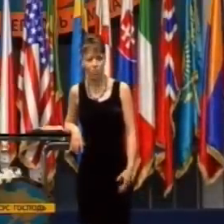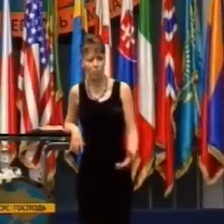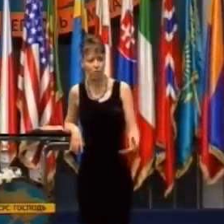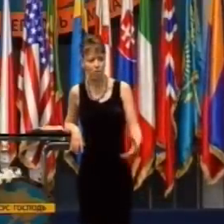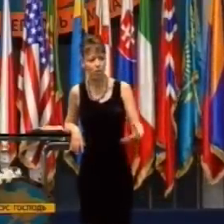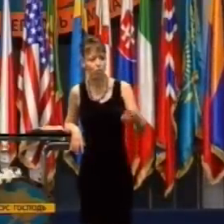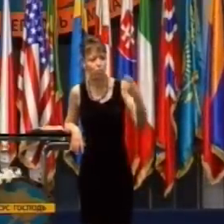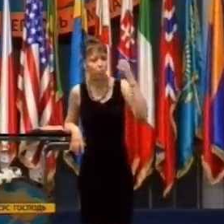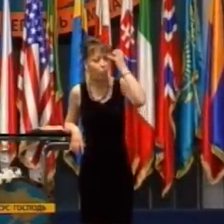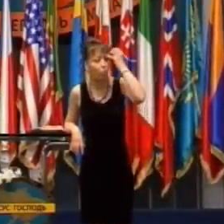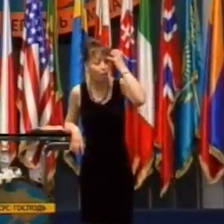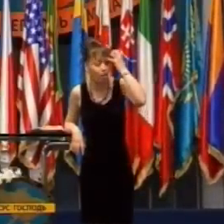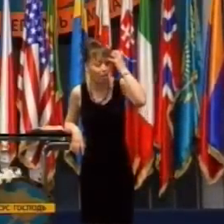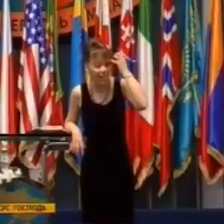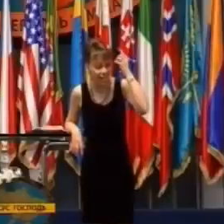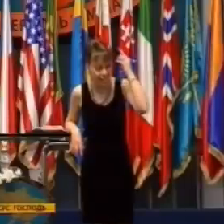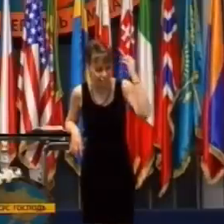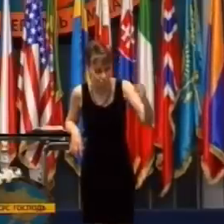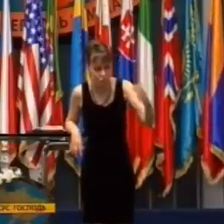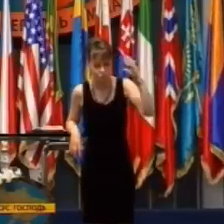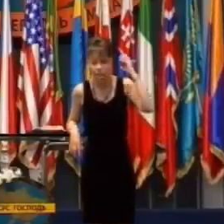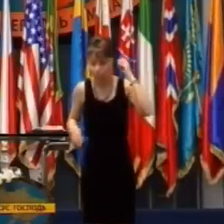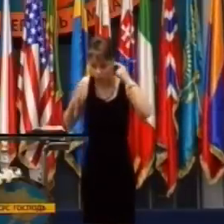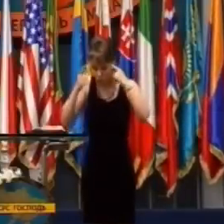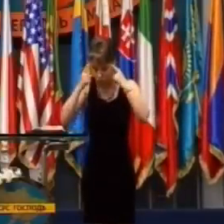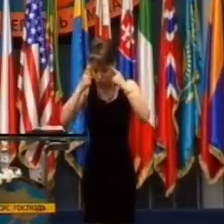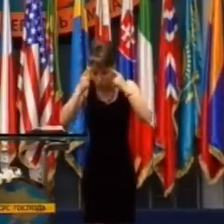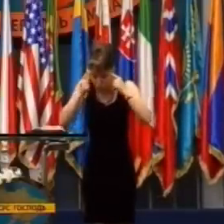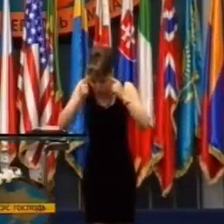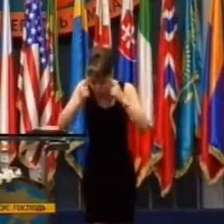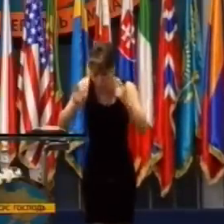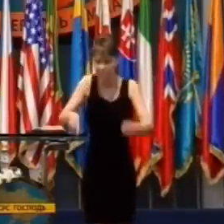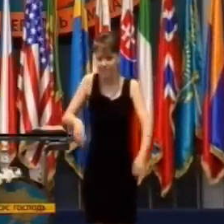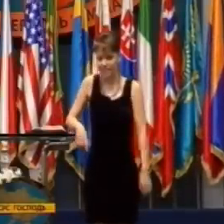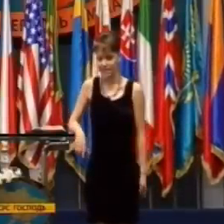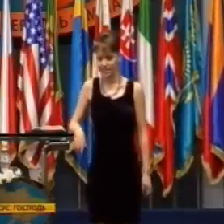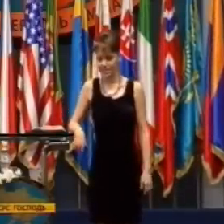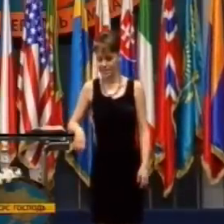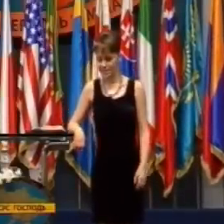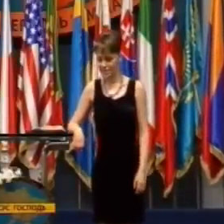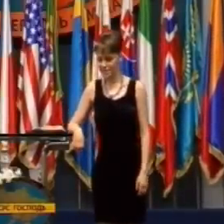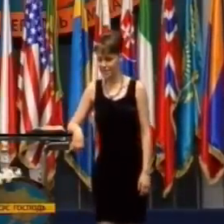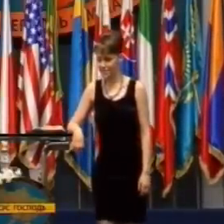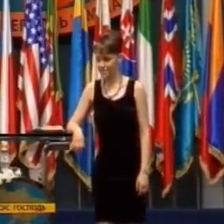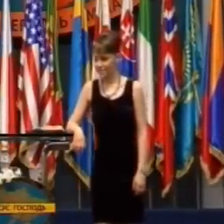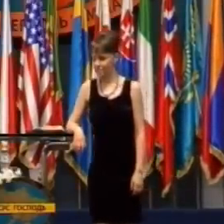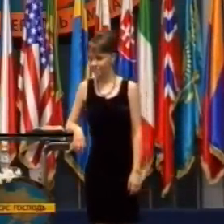Uvedomujete si, že Boh je väčší, než to, o čoho prosíte alebo na čím uvažujete.